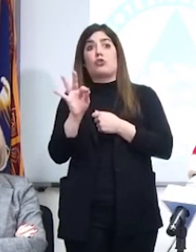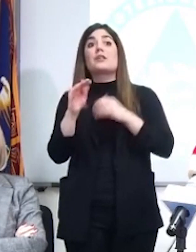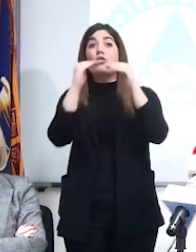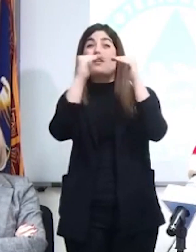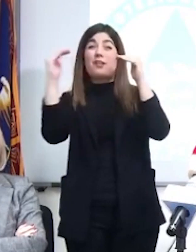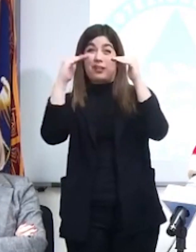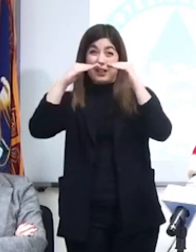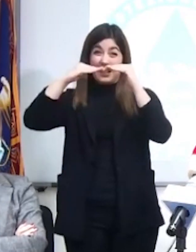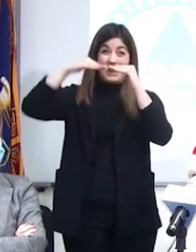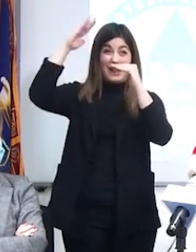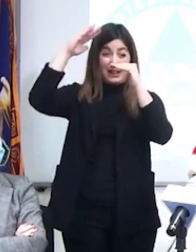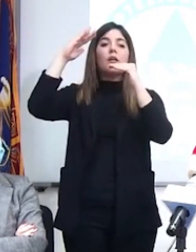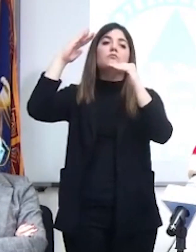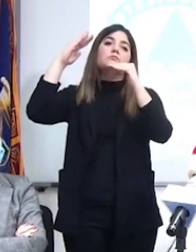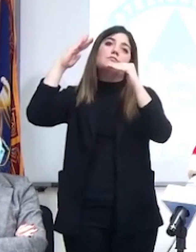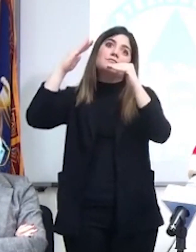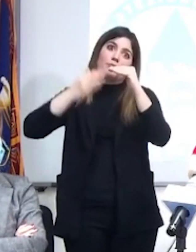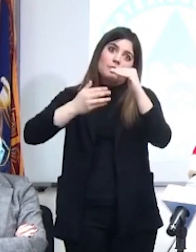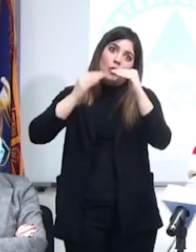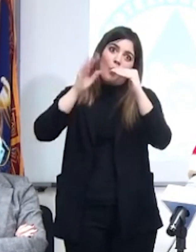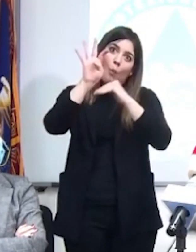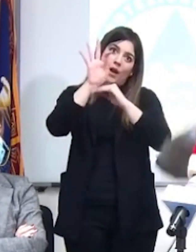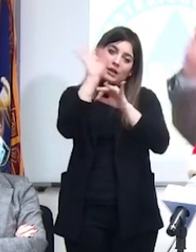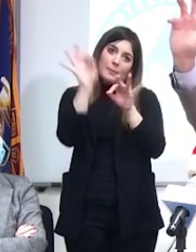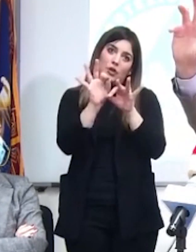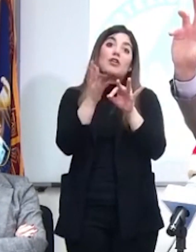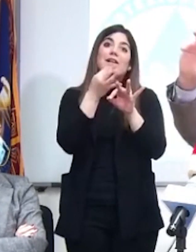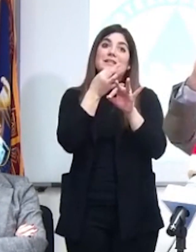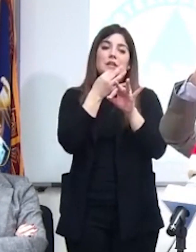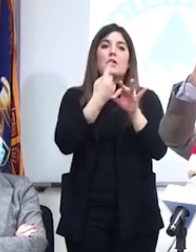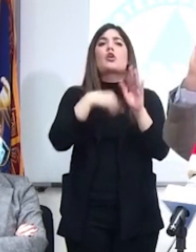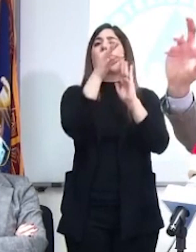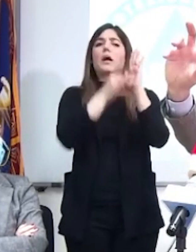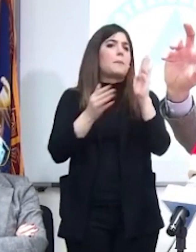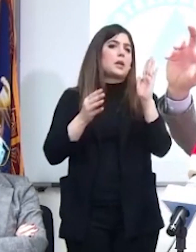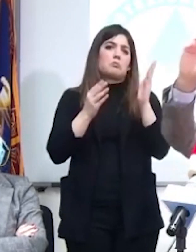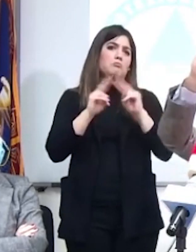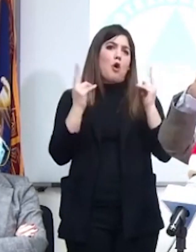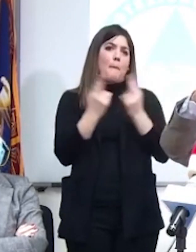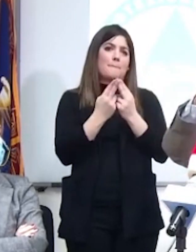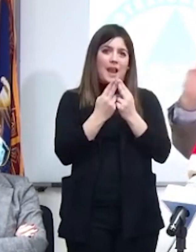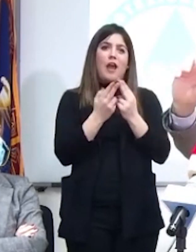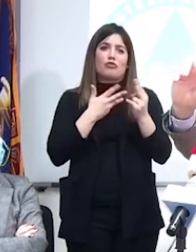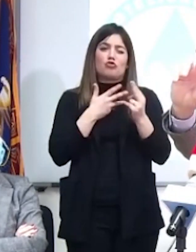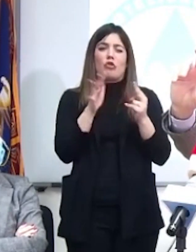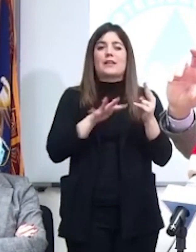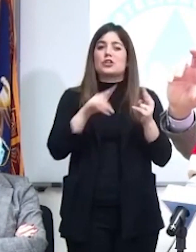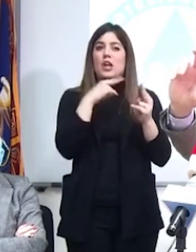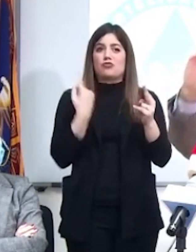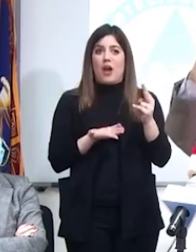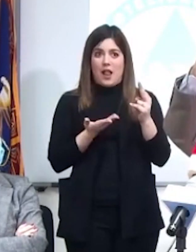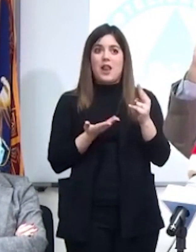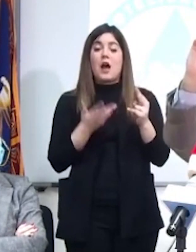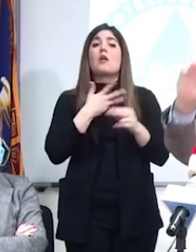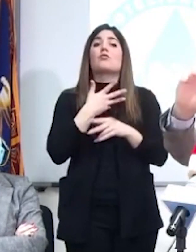Cioè di fatto noi abbiamo tutti i parametri, quindi l'R con T, terapie intensive e area non